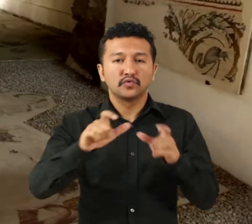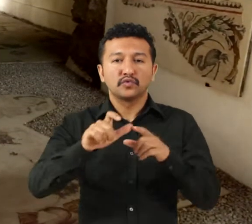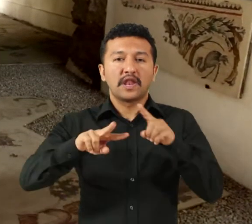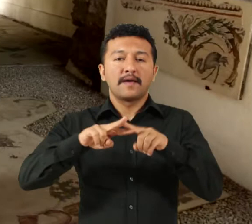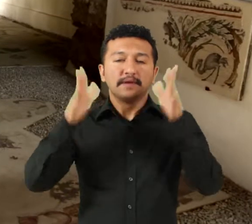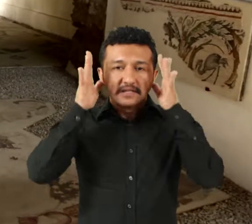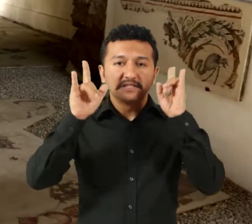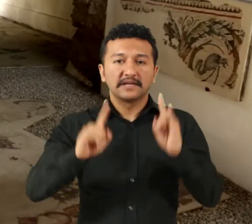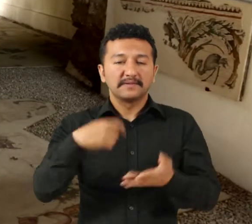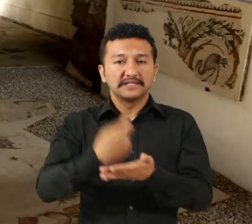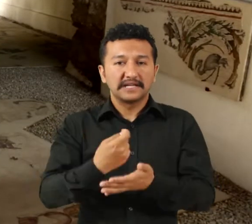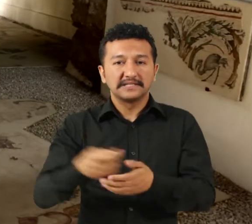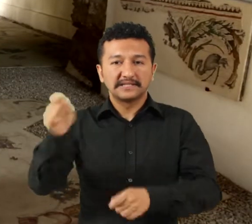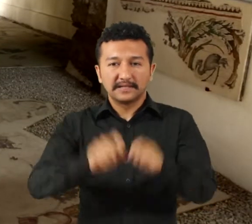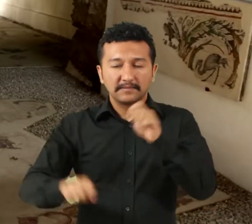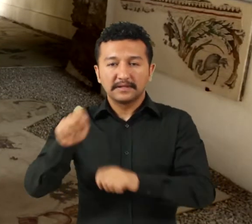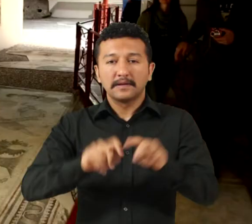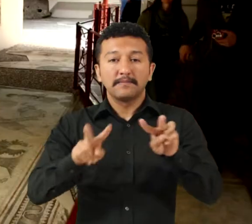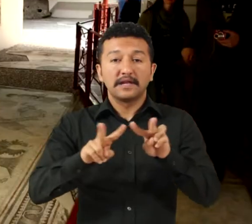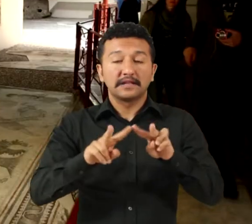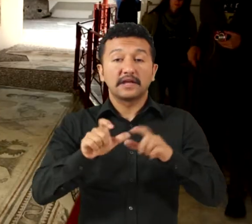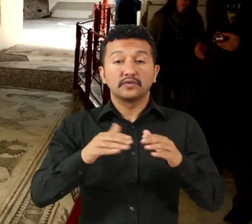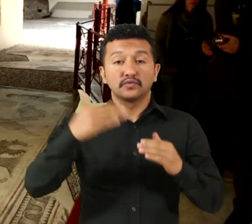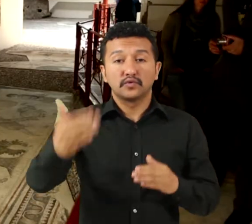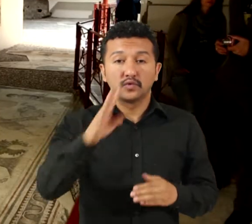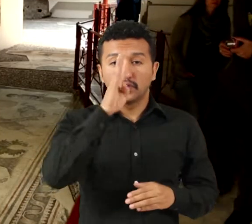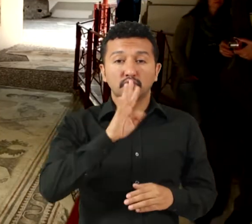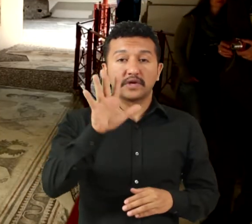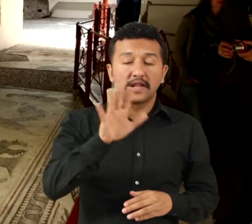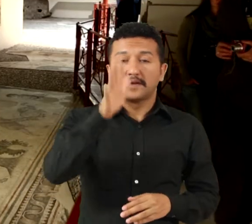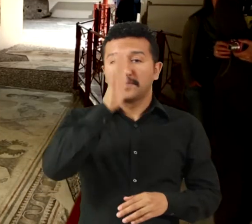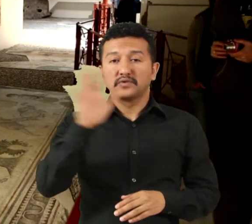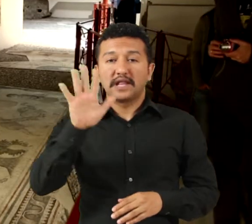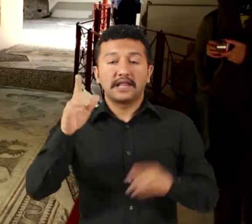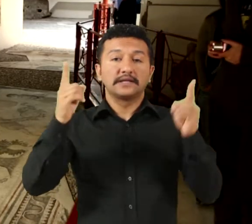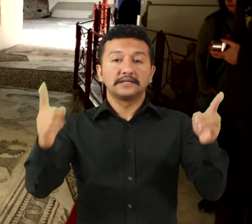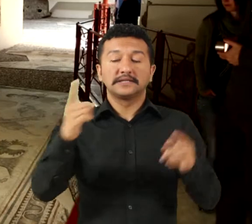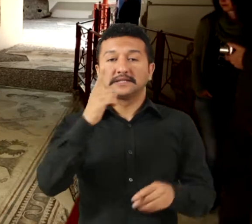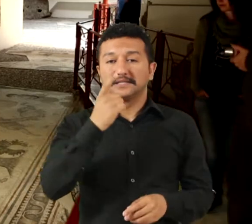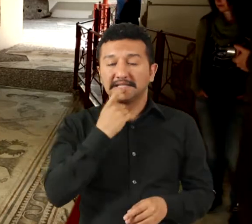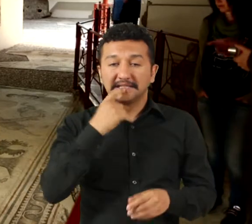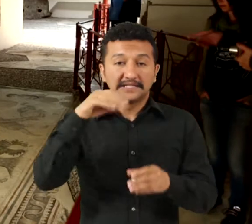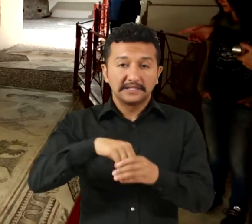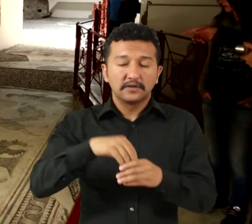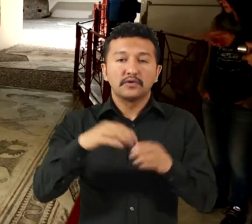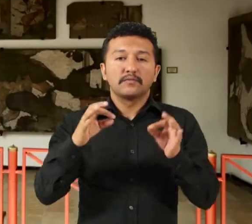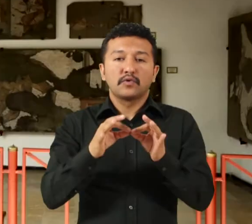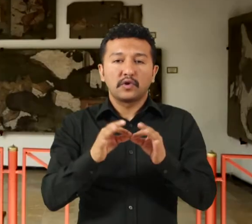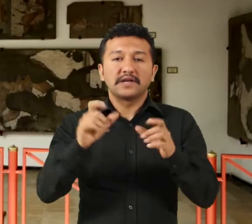Çarşısı'nın yapıldığı, M.S. 450-550 yıllarından kalma Bukaleon Sarayı olarak bilinen